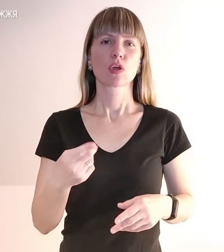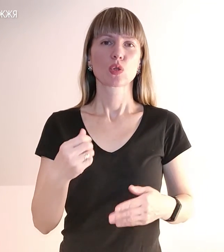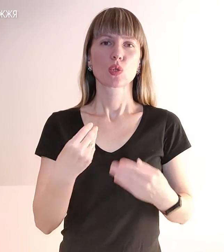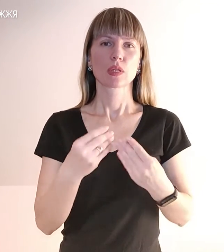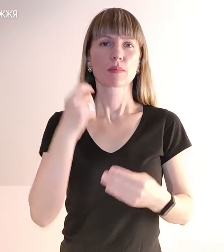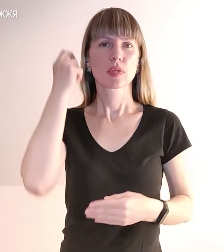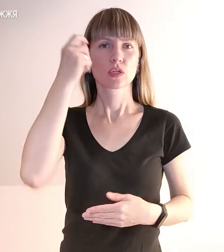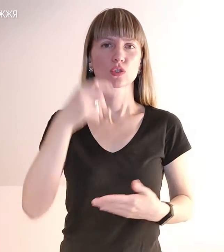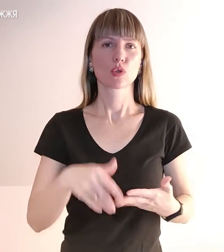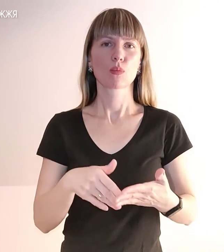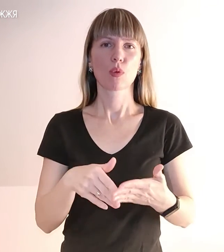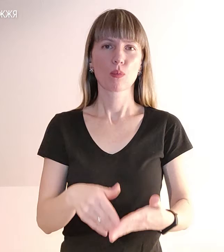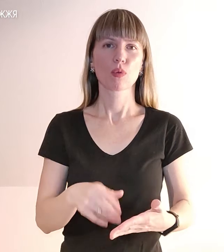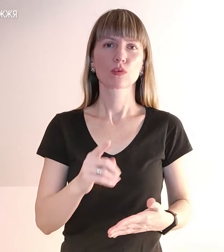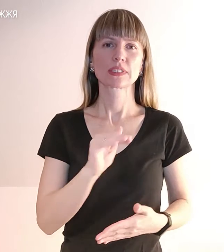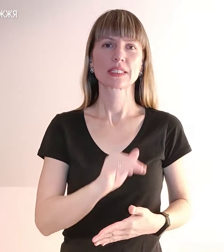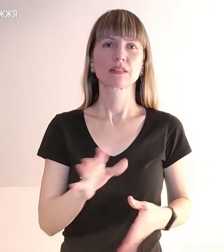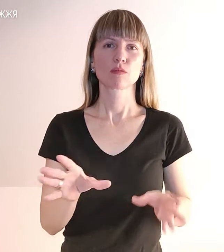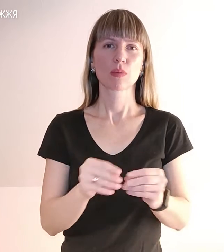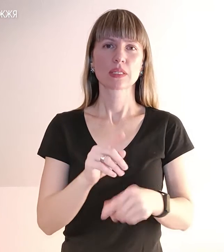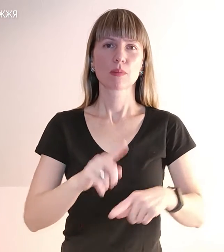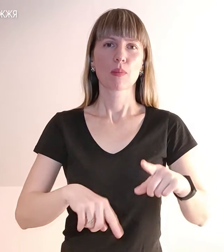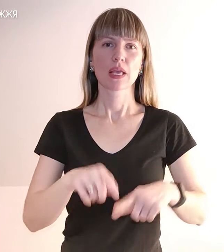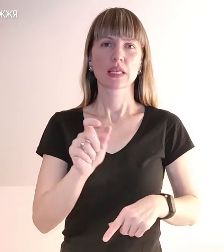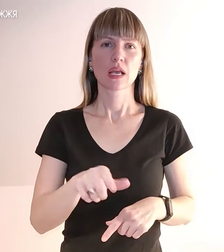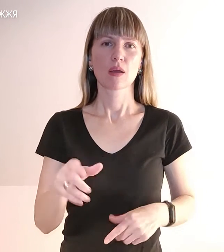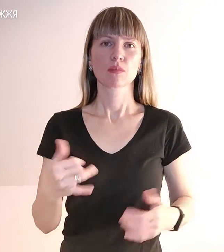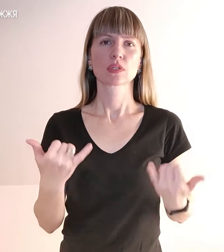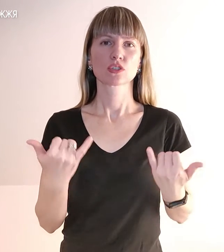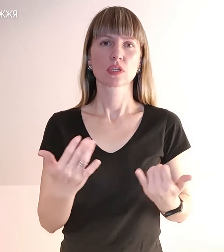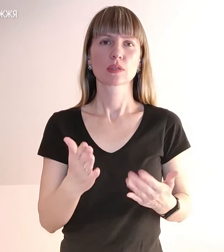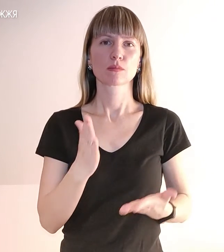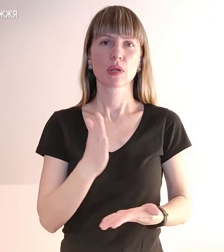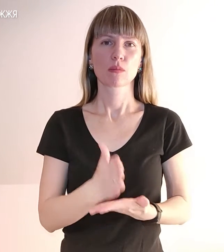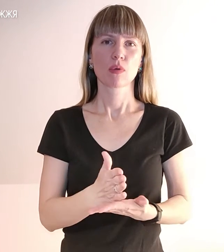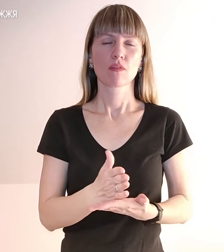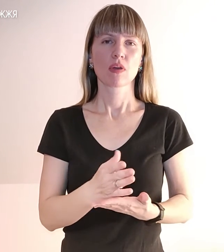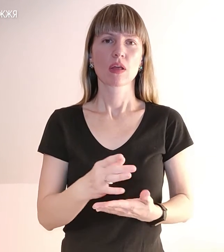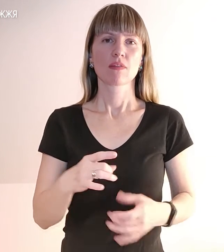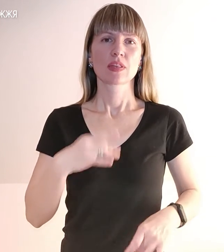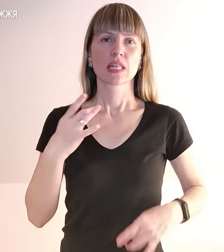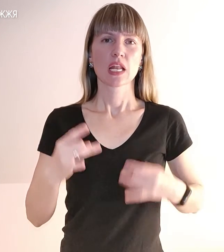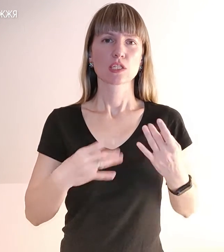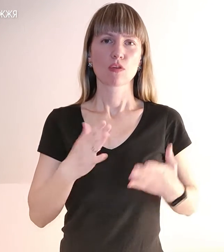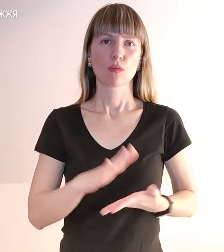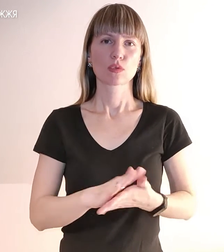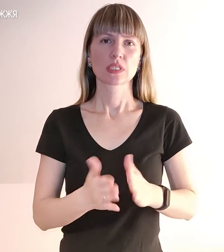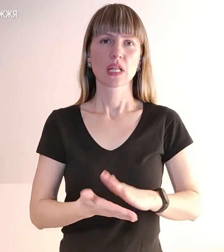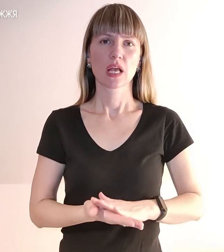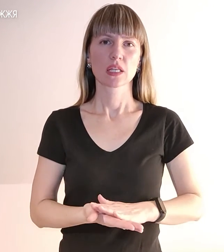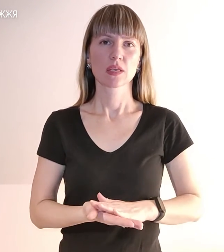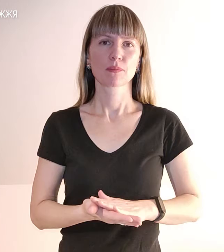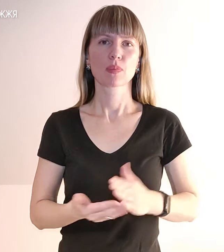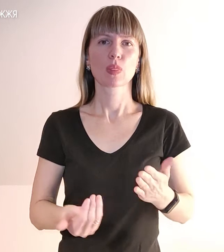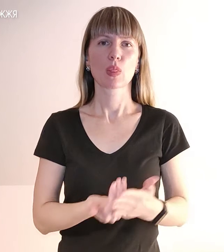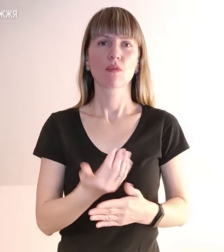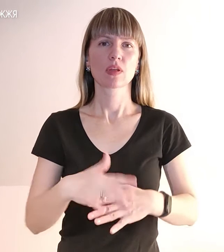допомоги. Адже діти разом із батьками наразі перебувають у стресовому стані. Новини на Суспільному.